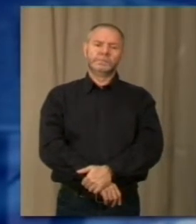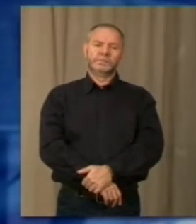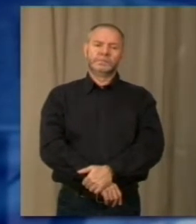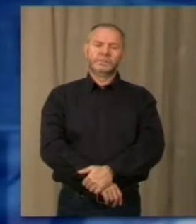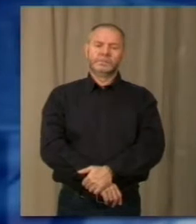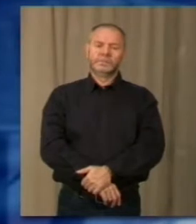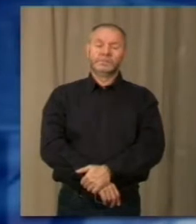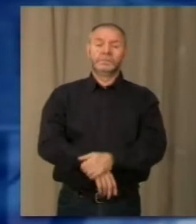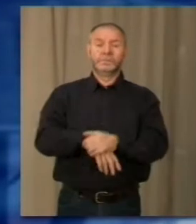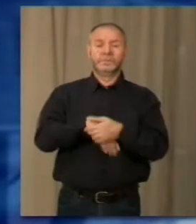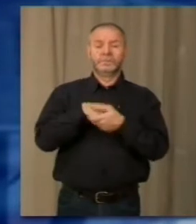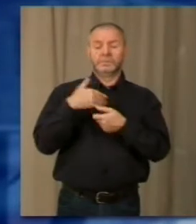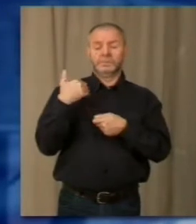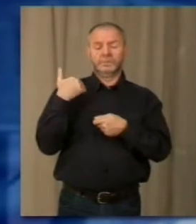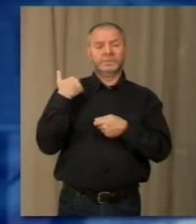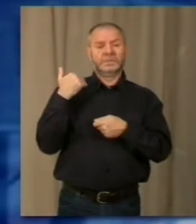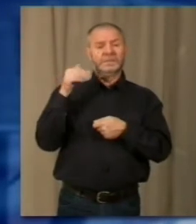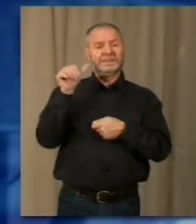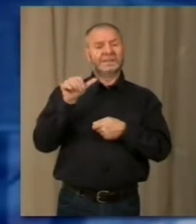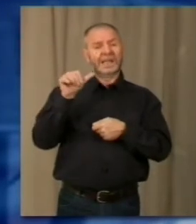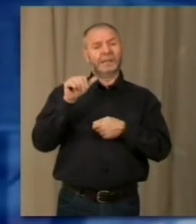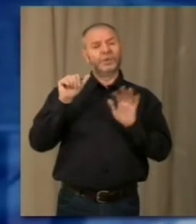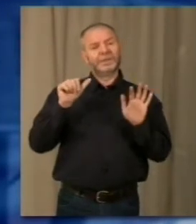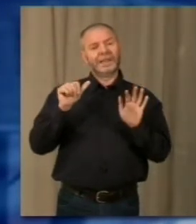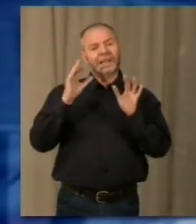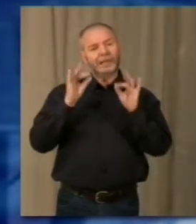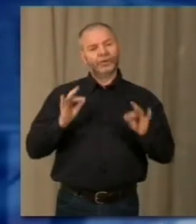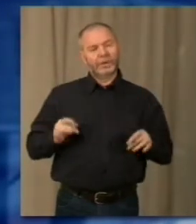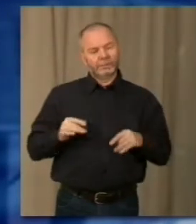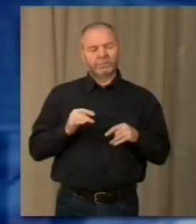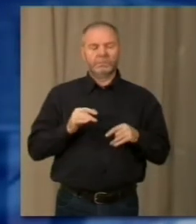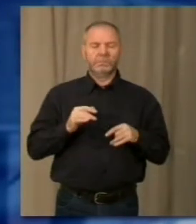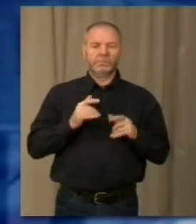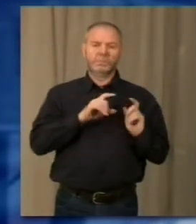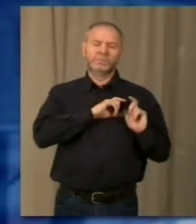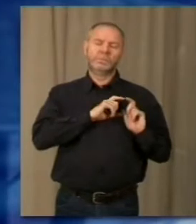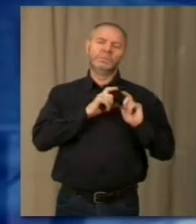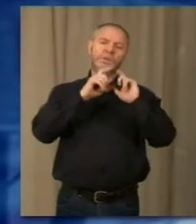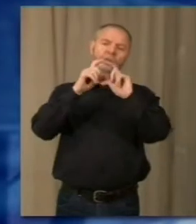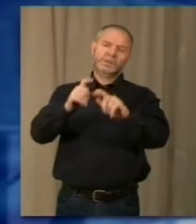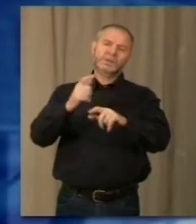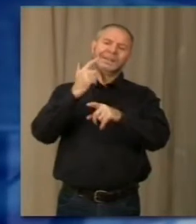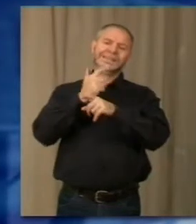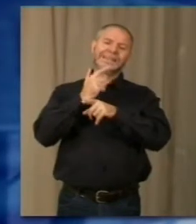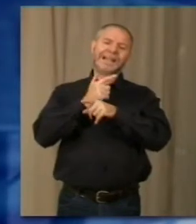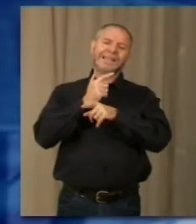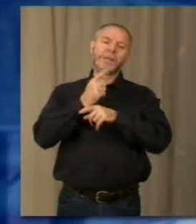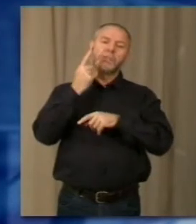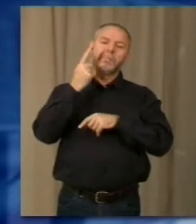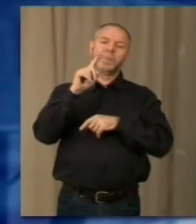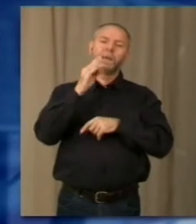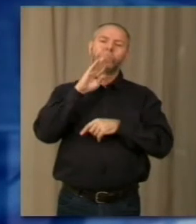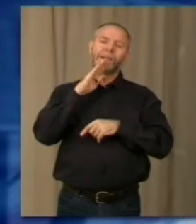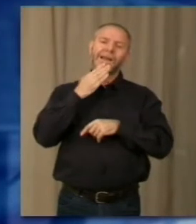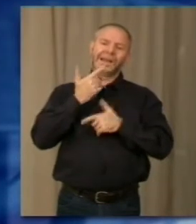Si è svolta, lo scorso sabato 6 dicembre, al Palazzo dei Congressi, la cerimonia di consegne del premio Stresiani Benemeriti 2014, in